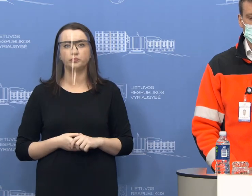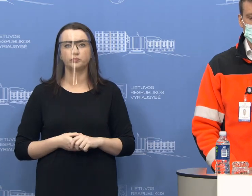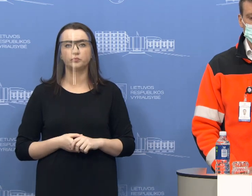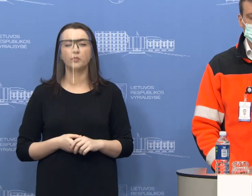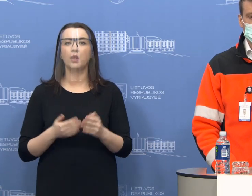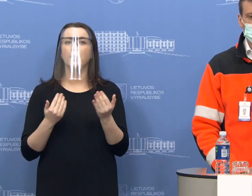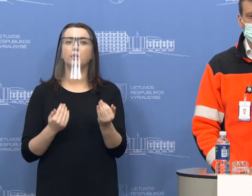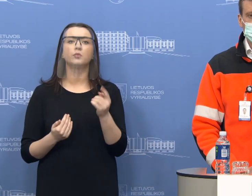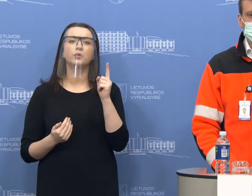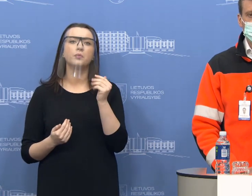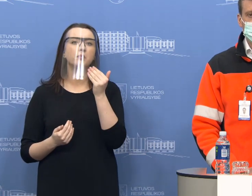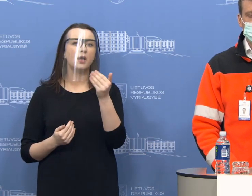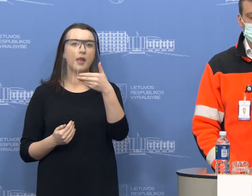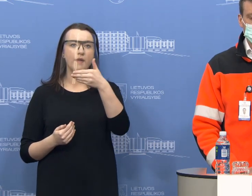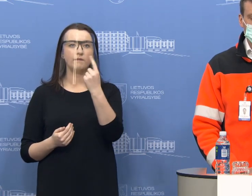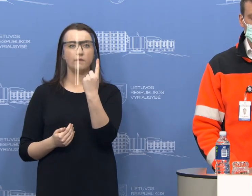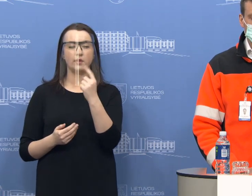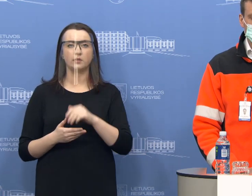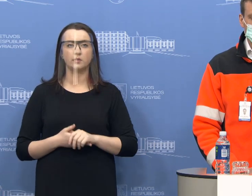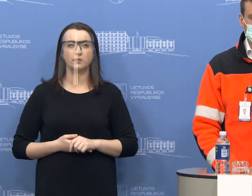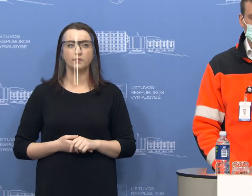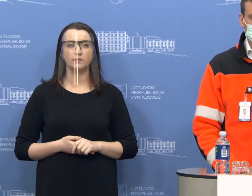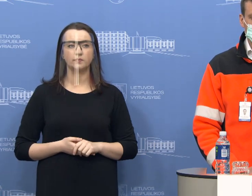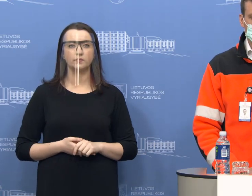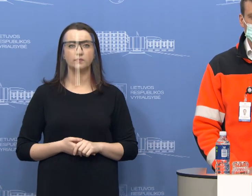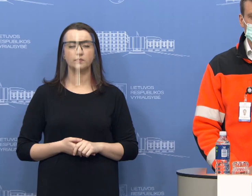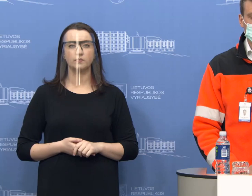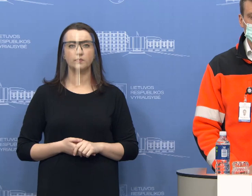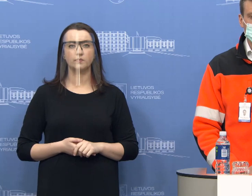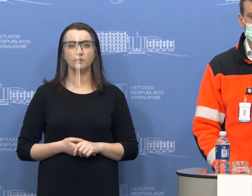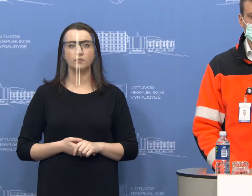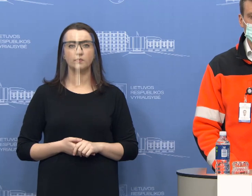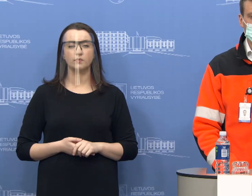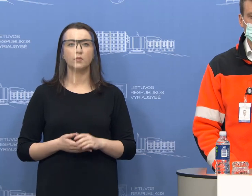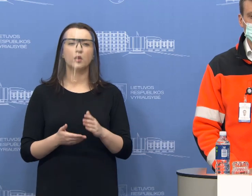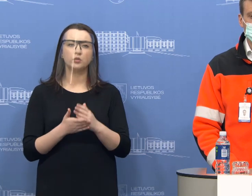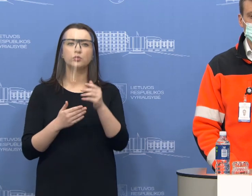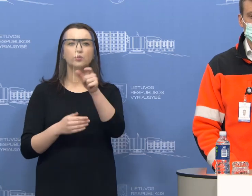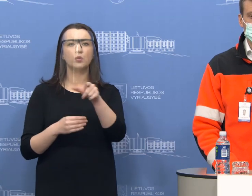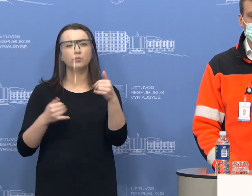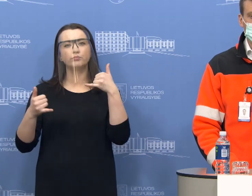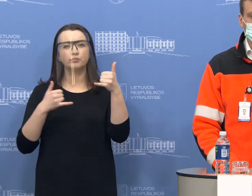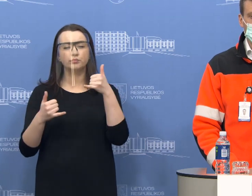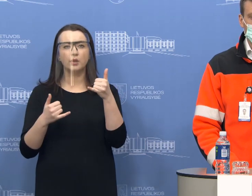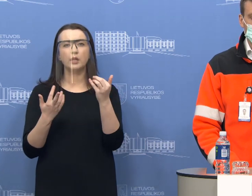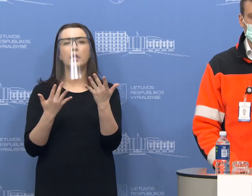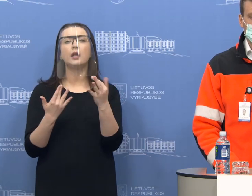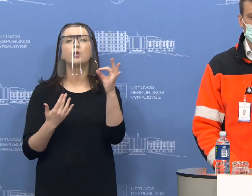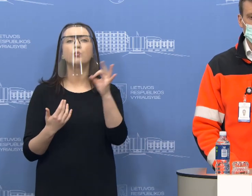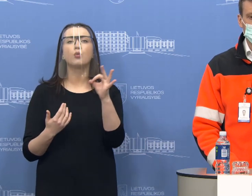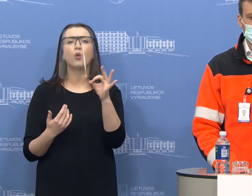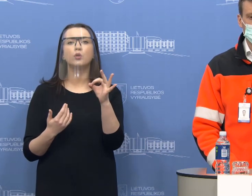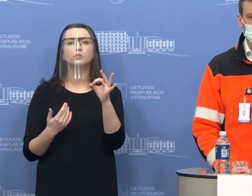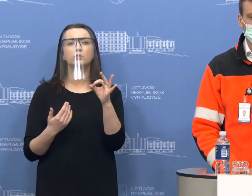Dabar klausia M1. Kokios dalies paskaminusi žmonių? Nesimčiate į mobilius punktus ir